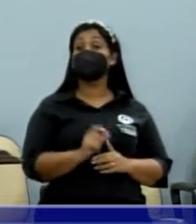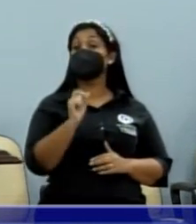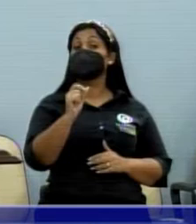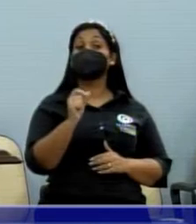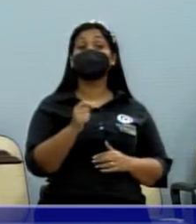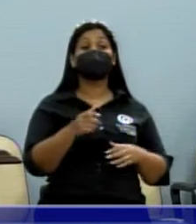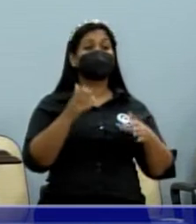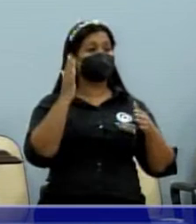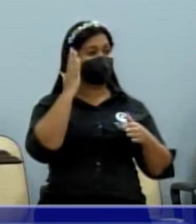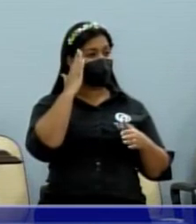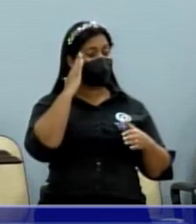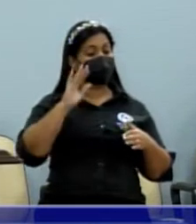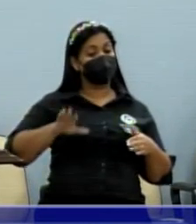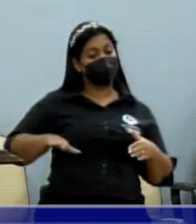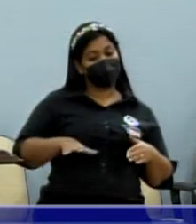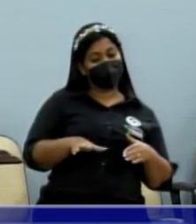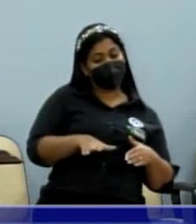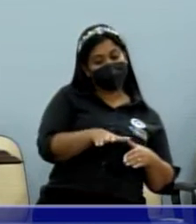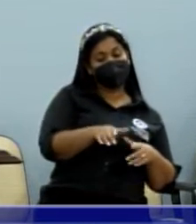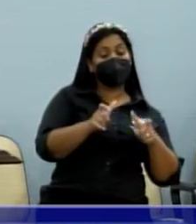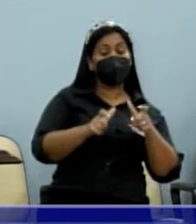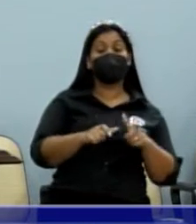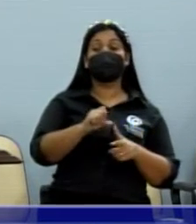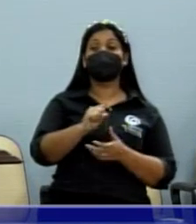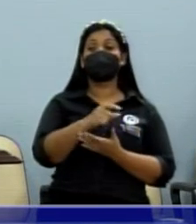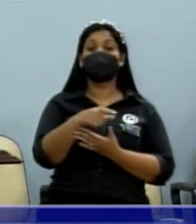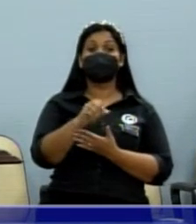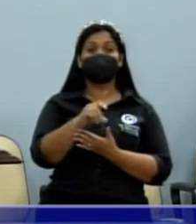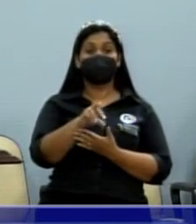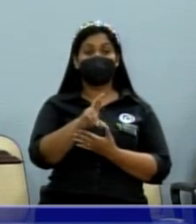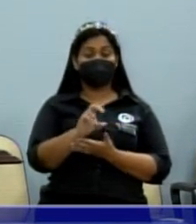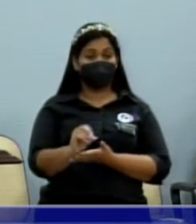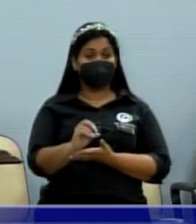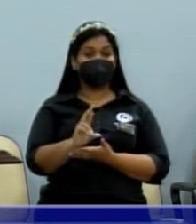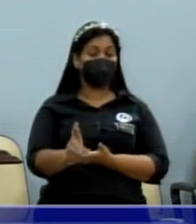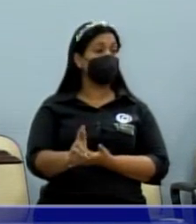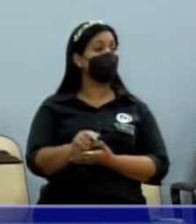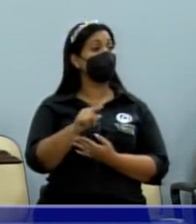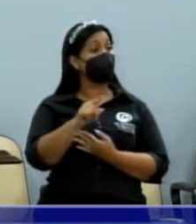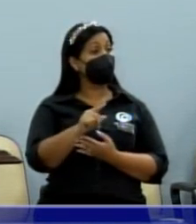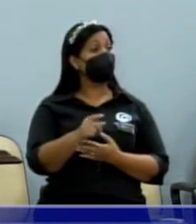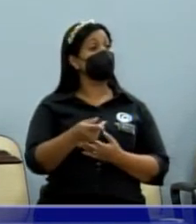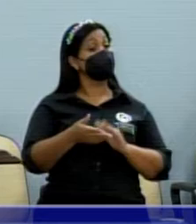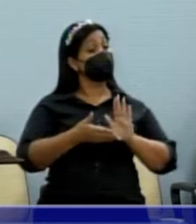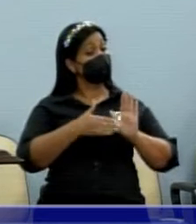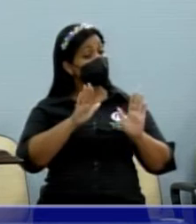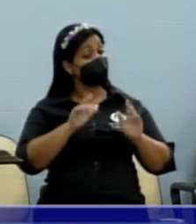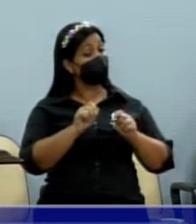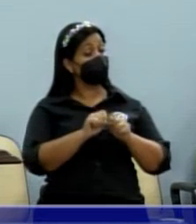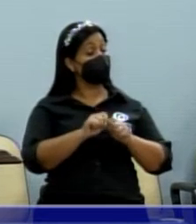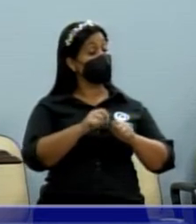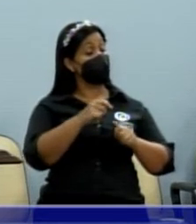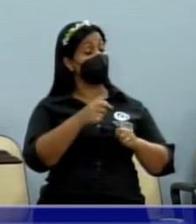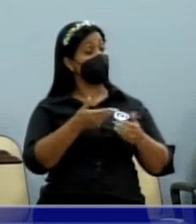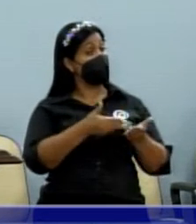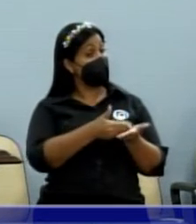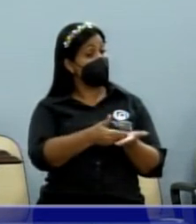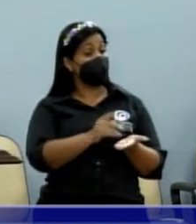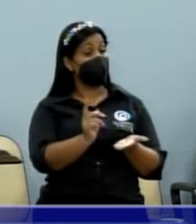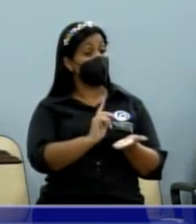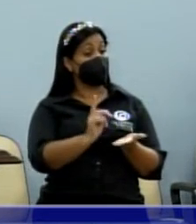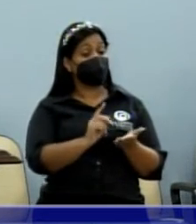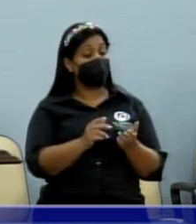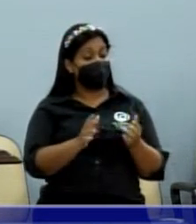Bolsão do estacionamento lá do semeador e do outro lado, que o senhor prometeu de fazer, até agora o senhor não tirou nem o